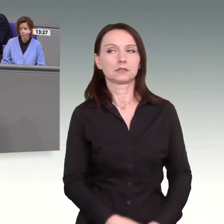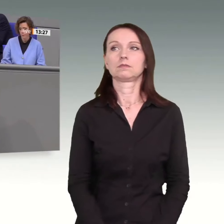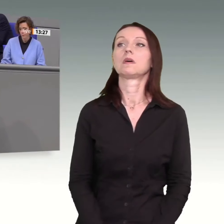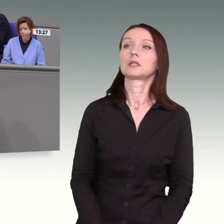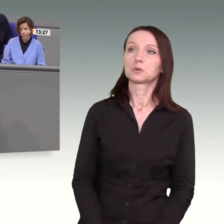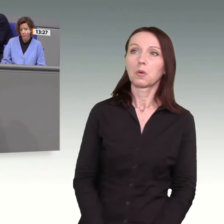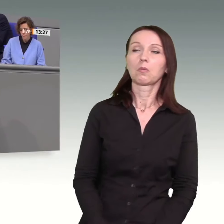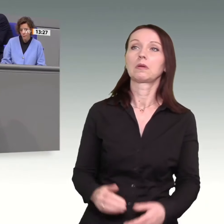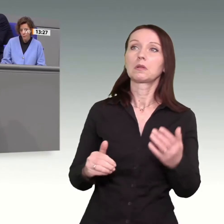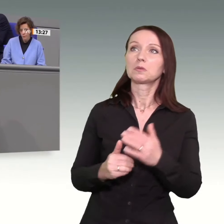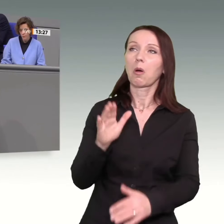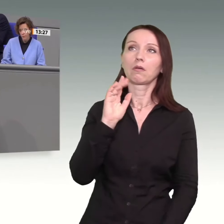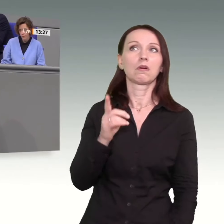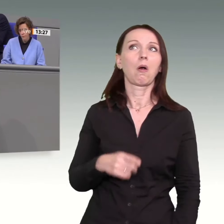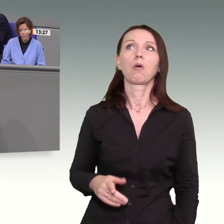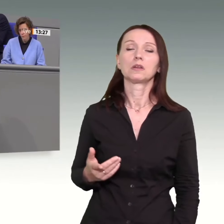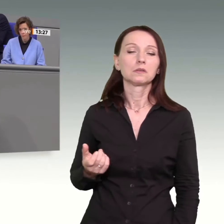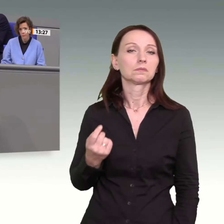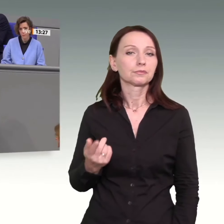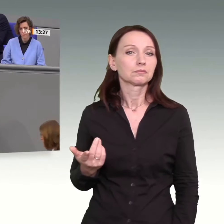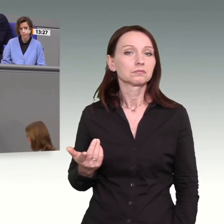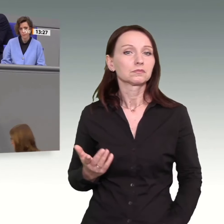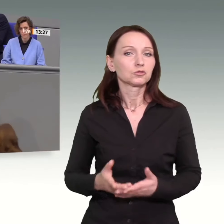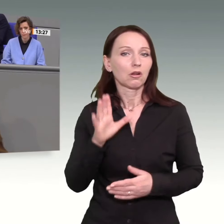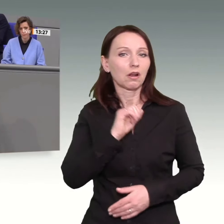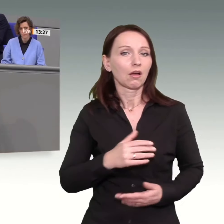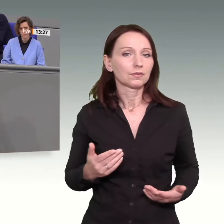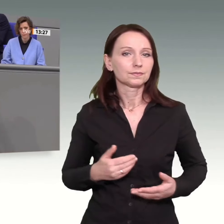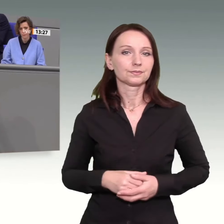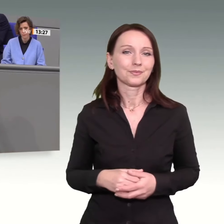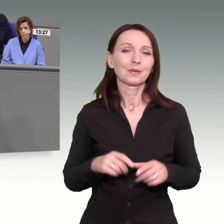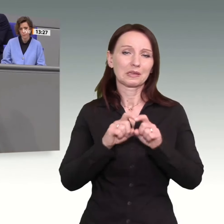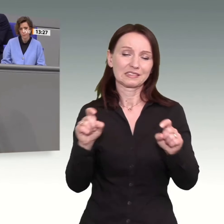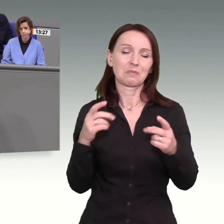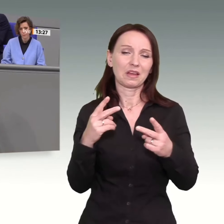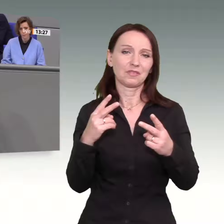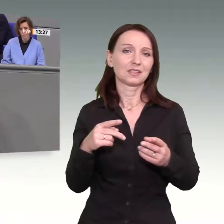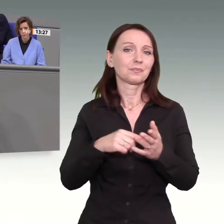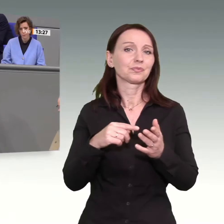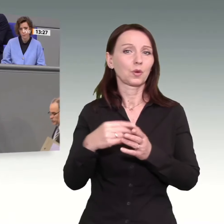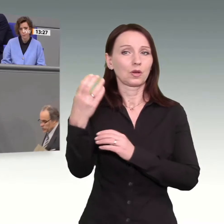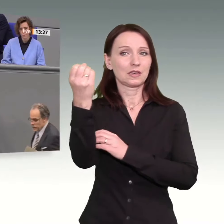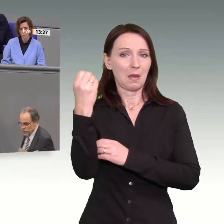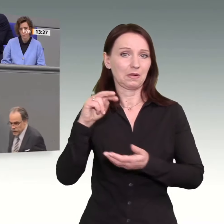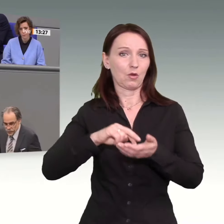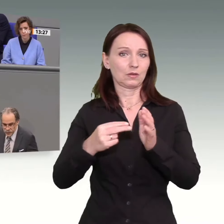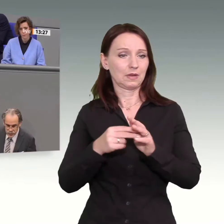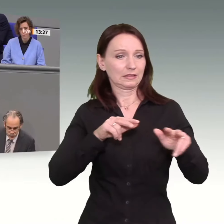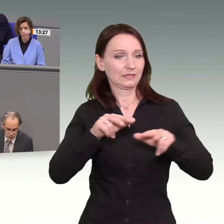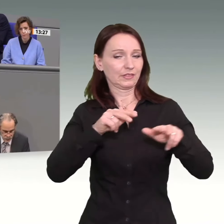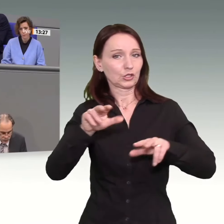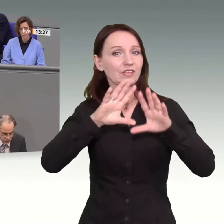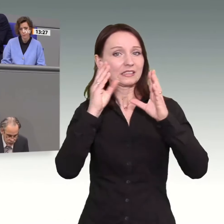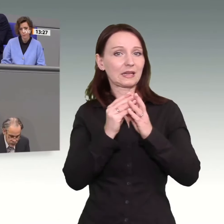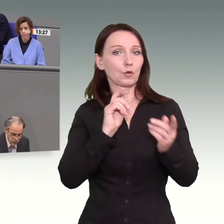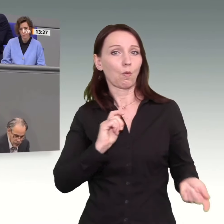finde. Dabei ist das Thema in der Tat von großer Bedeutung. Es geht um den von der Ampel geplanten Umbau der gesamten Wirtschaft und, wenn Sie